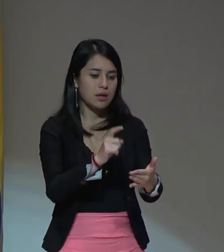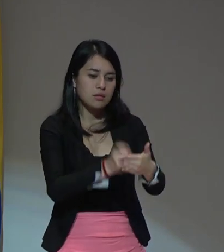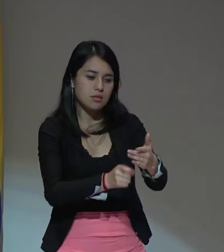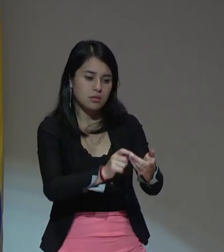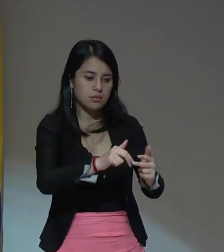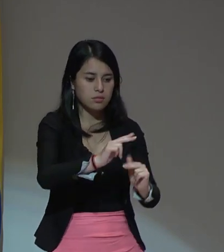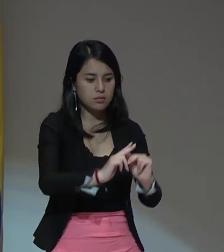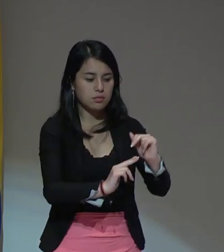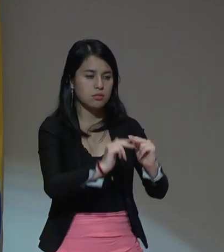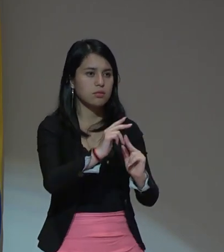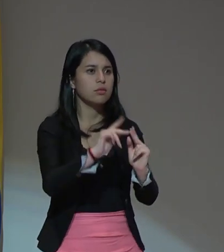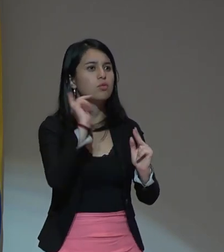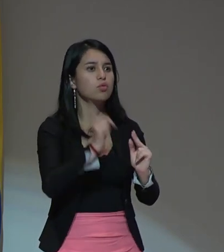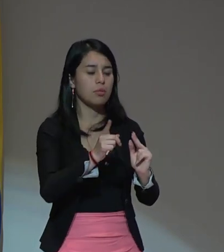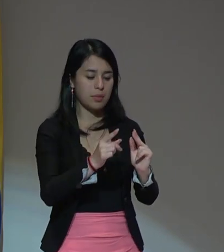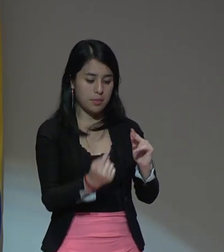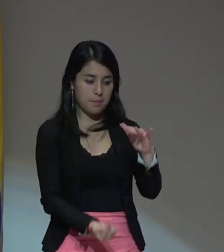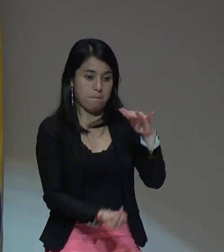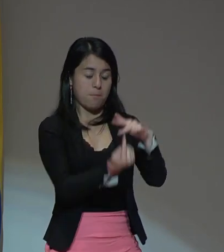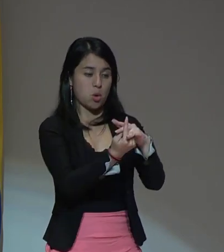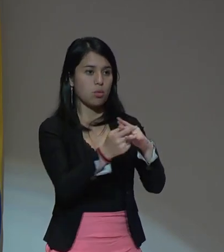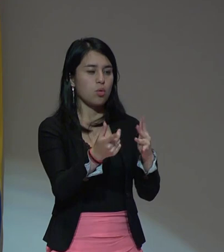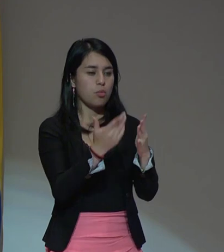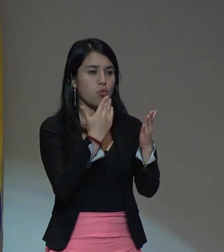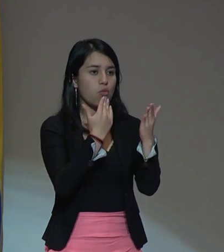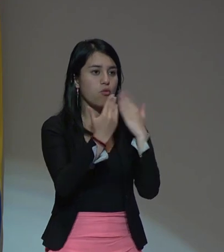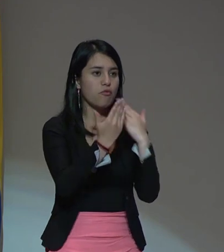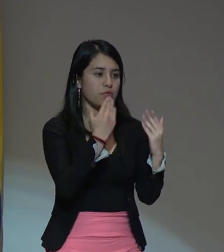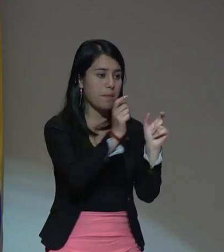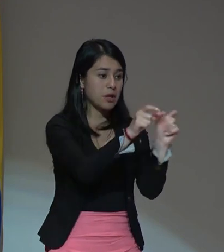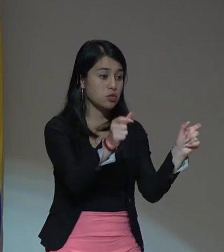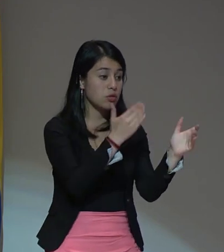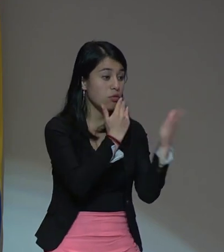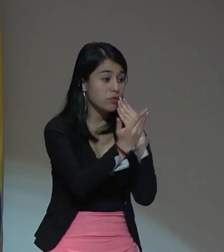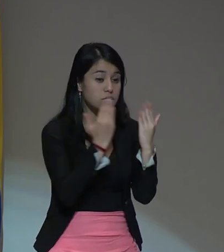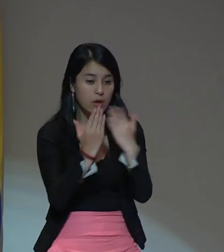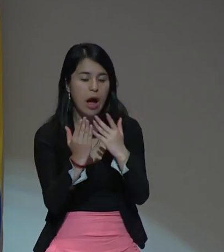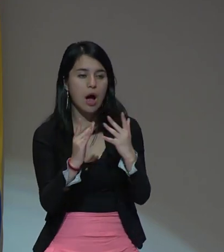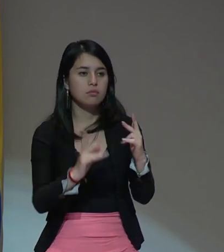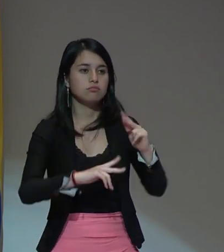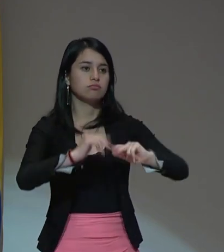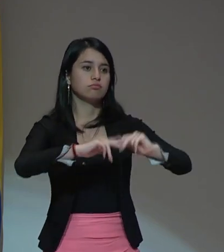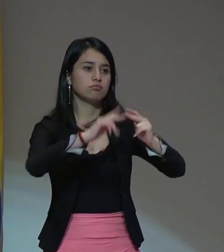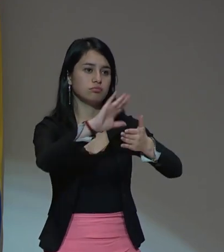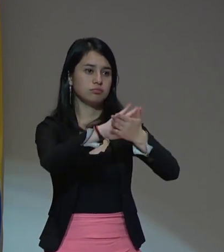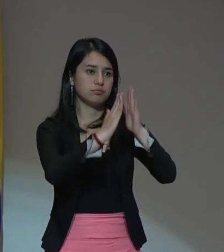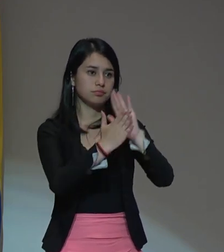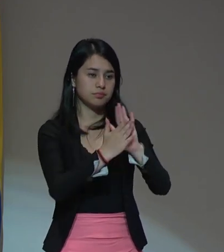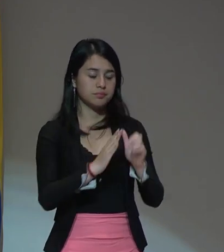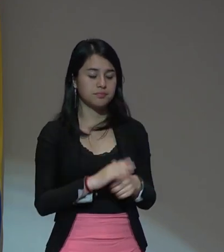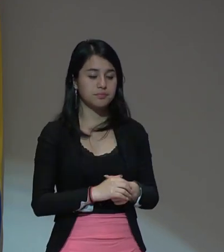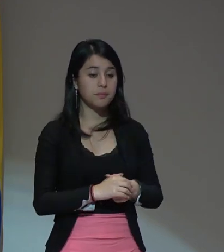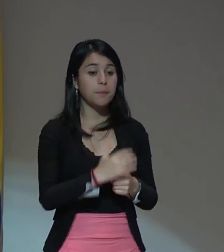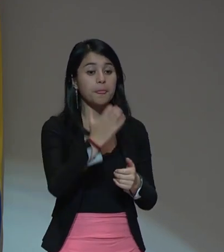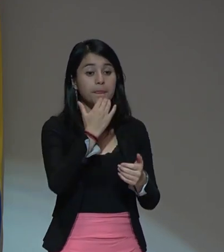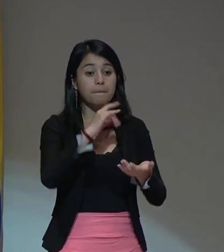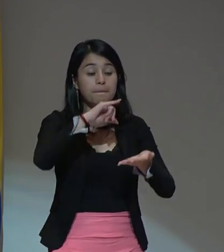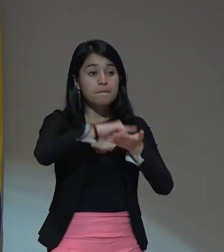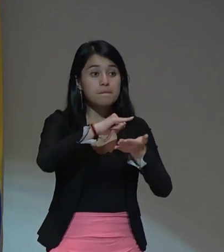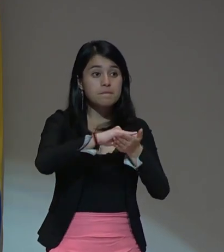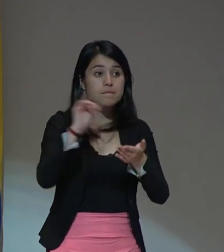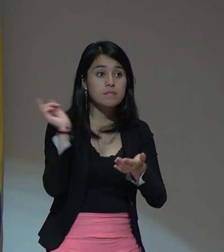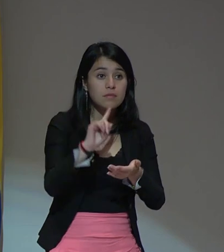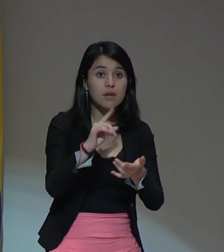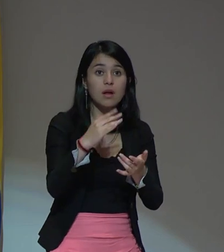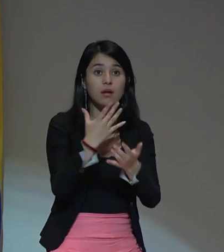nazca de nuevo la confianza entre las personas. No es el recuerdo de los